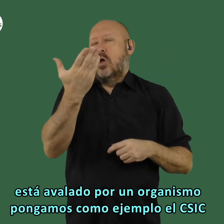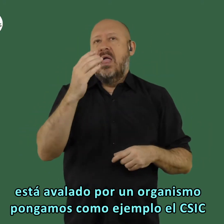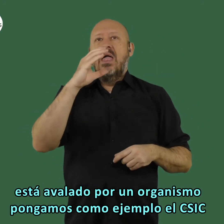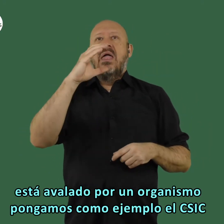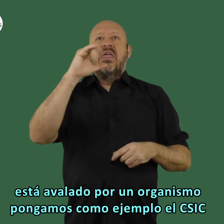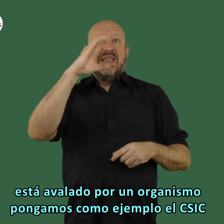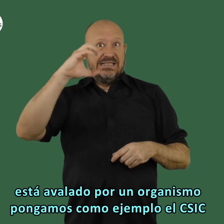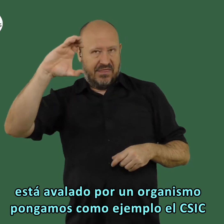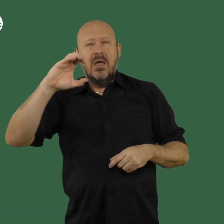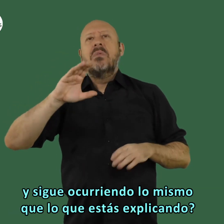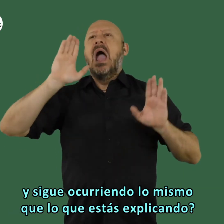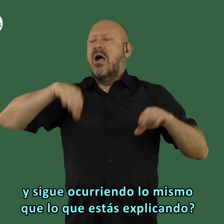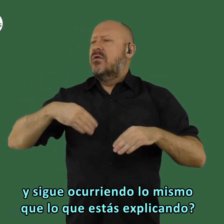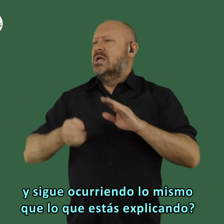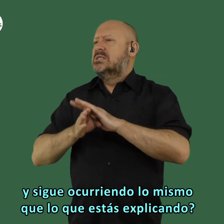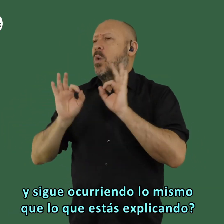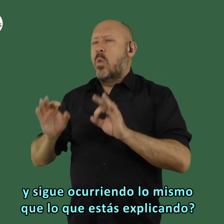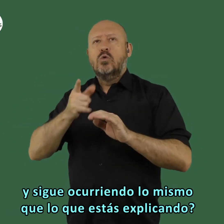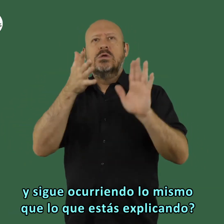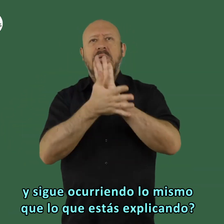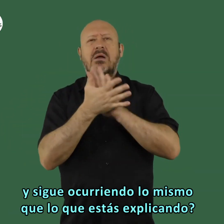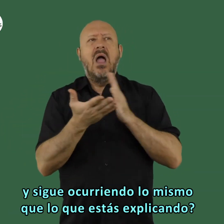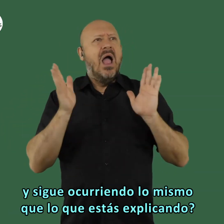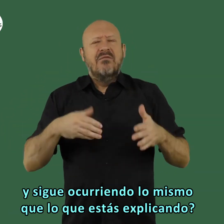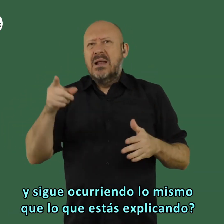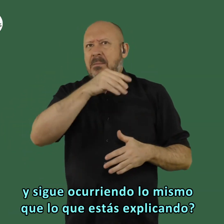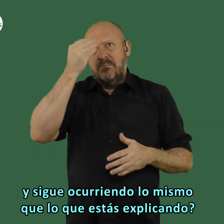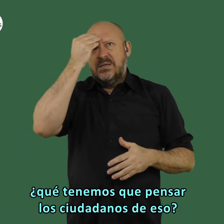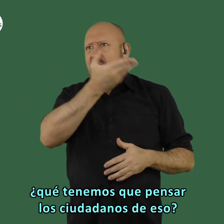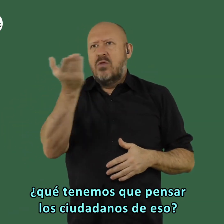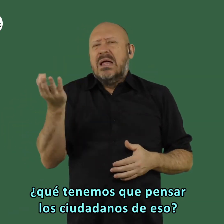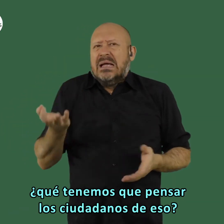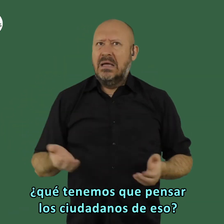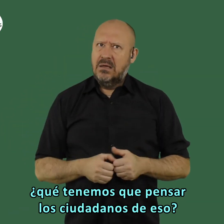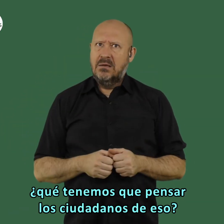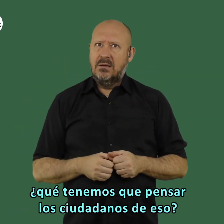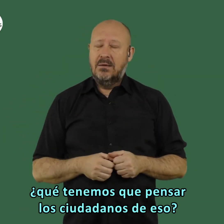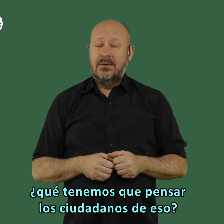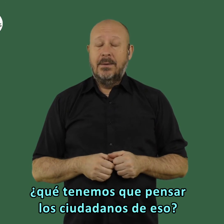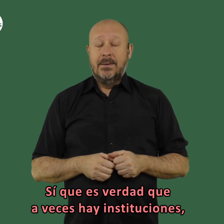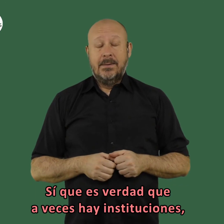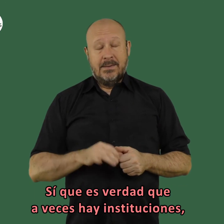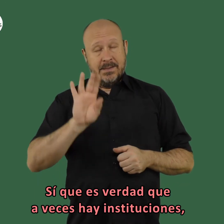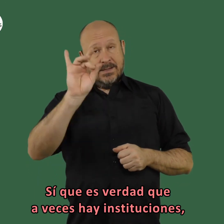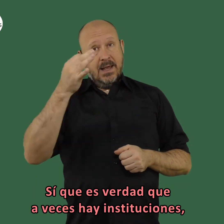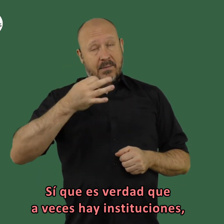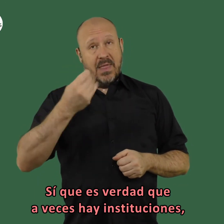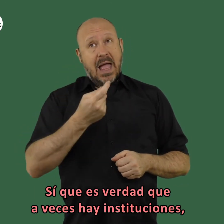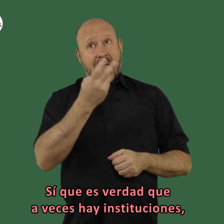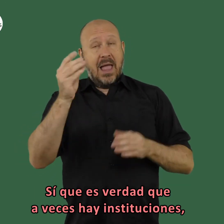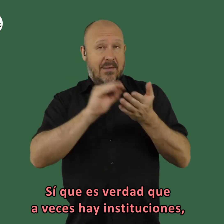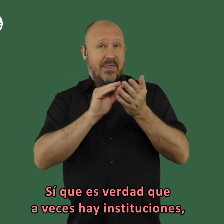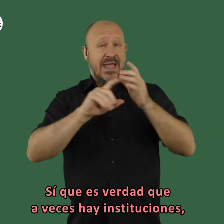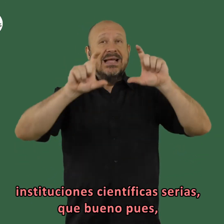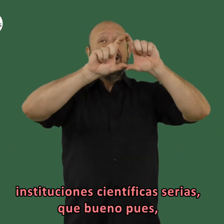pongamos como ejemplo el CSIC y sigue ocurriendo lo mismo que lo que estás explicando qué tenemos que pensar los ciudadanos de eso sí que es verdad que a veces